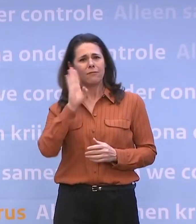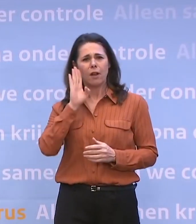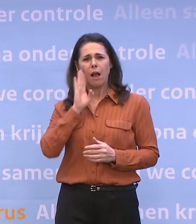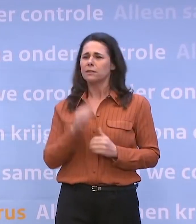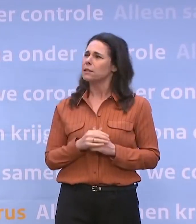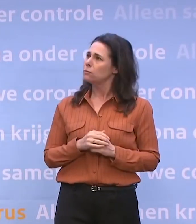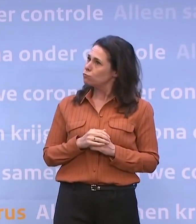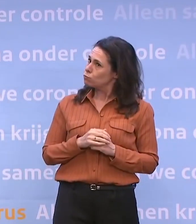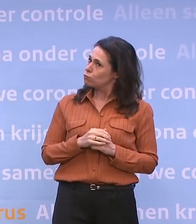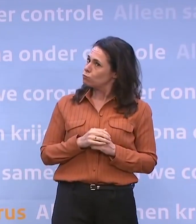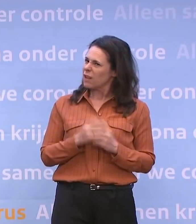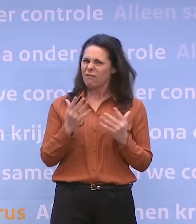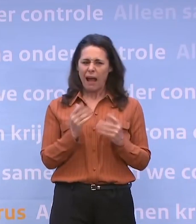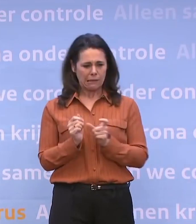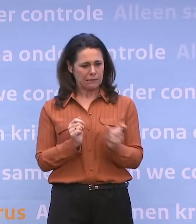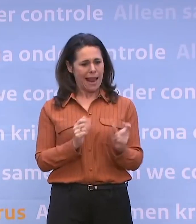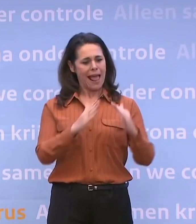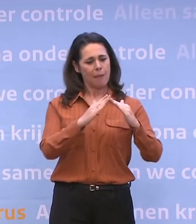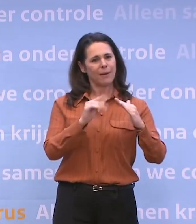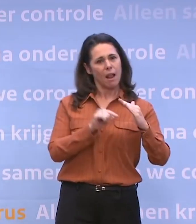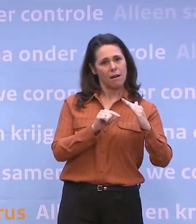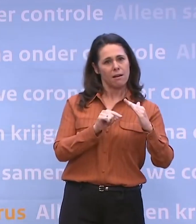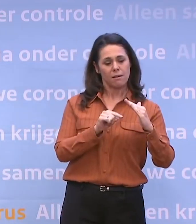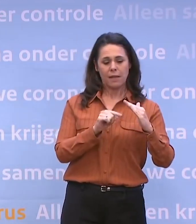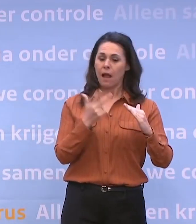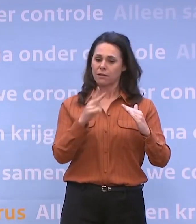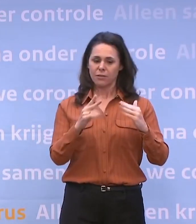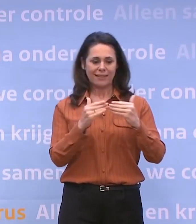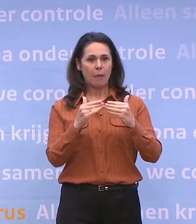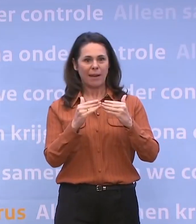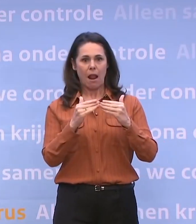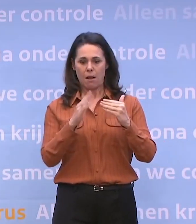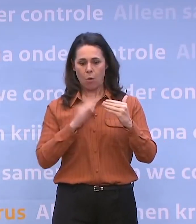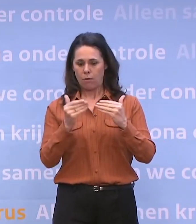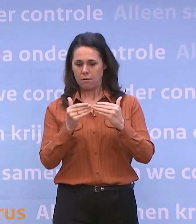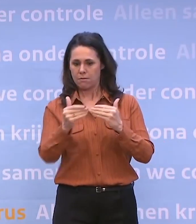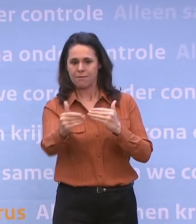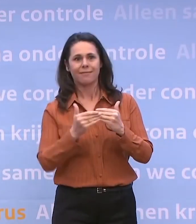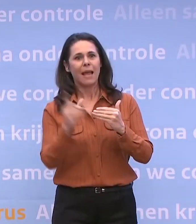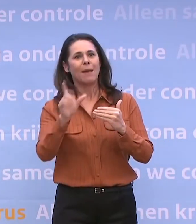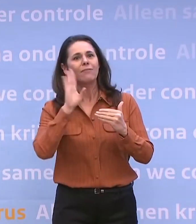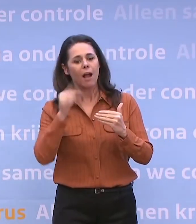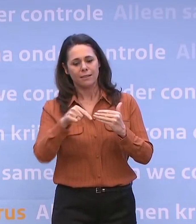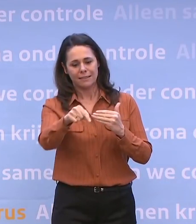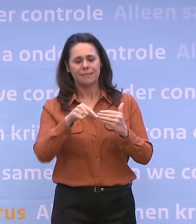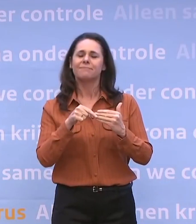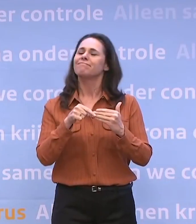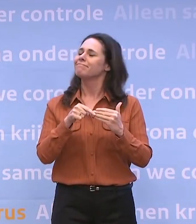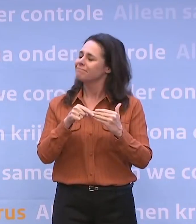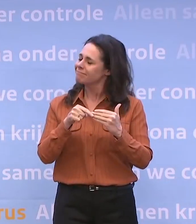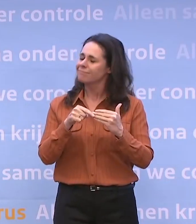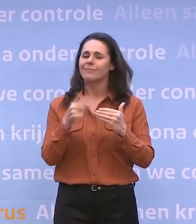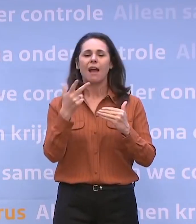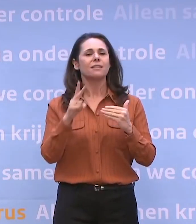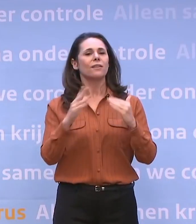al vaker deels in april. En dus ook deels na 28 april. Maar ook na 28 april gaan we echt